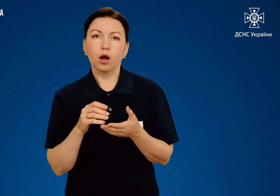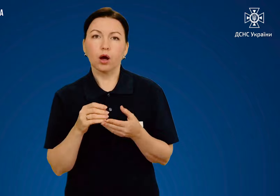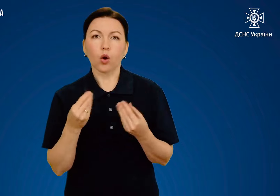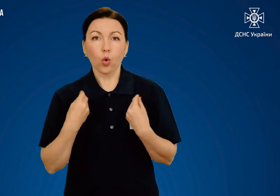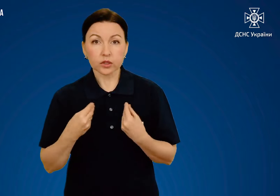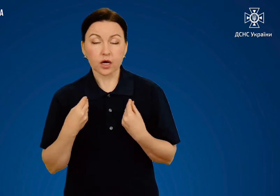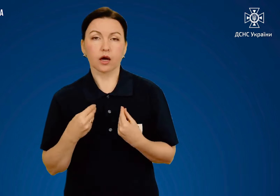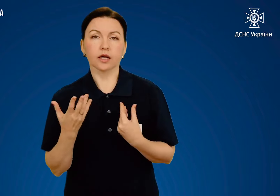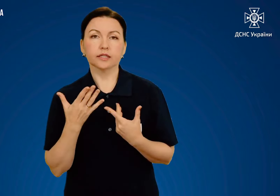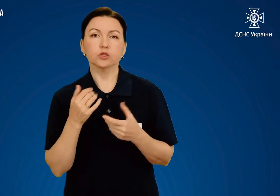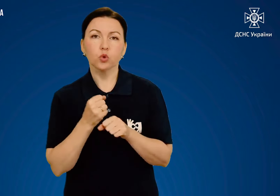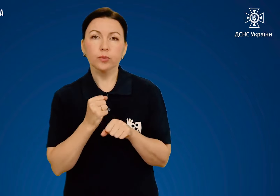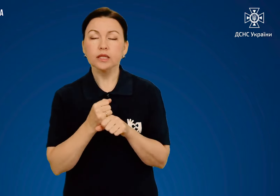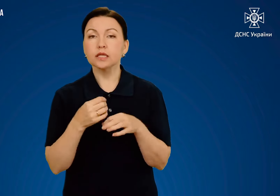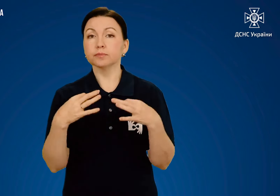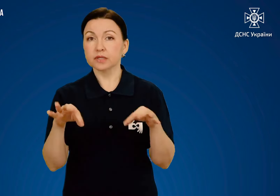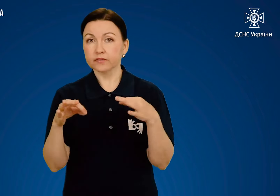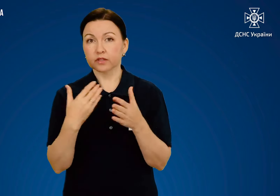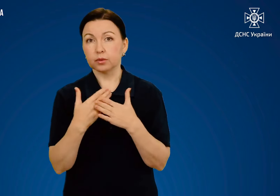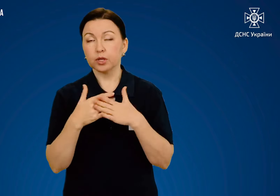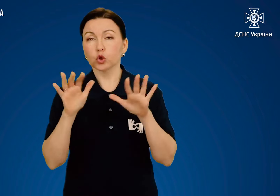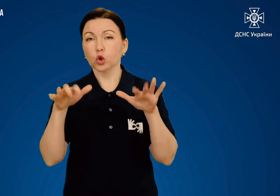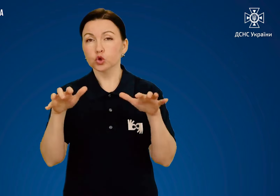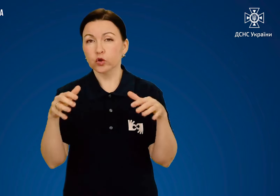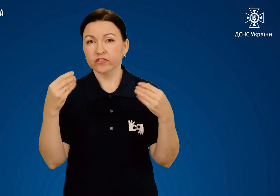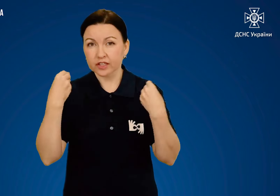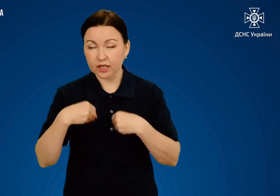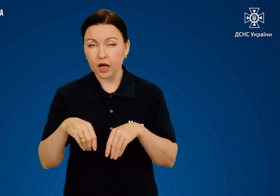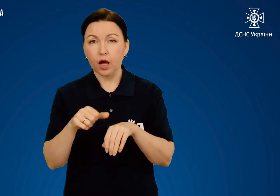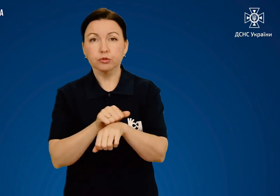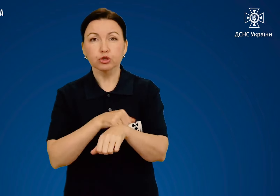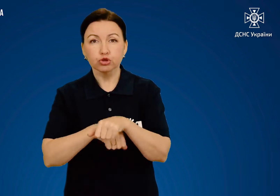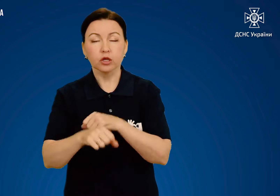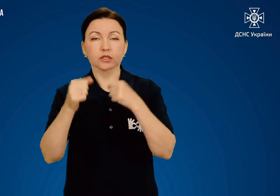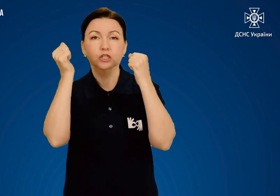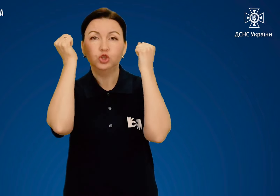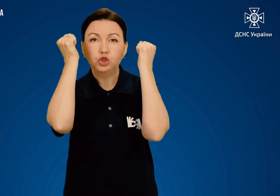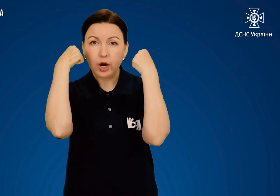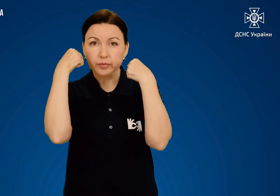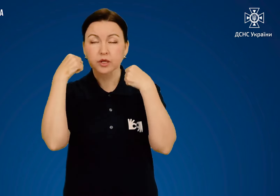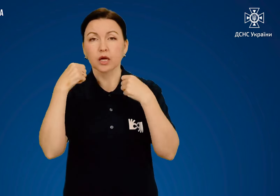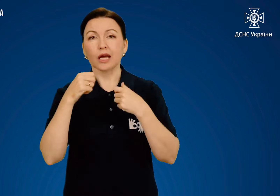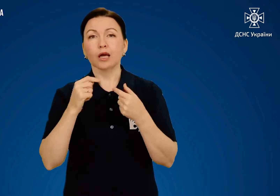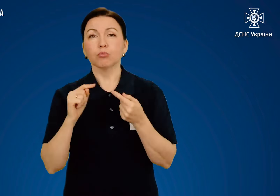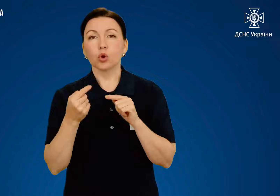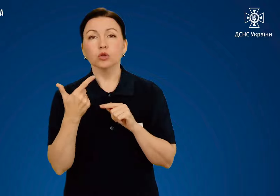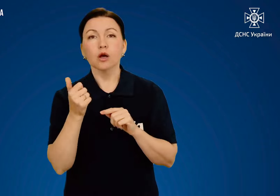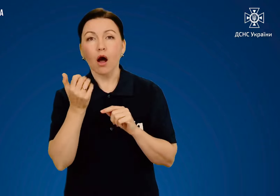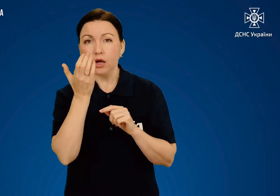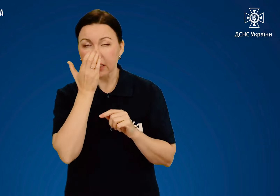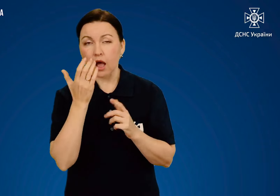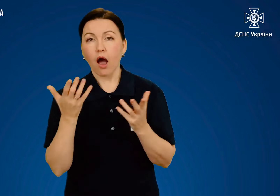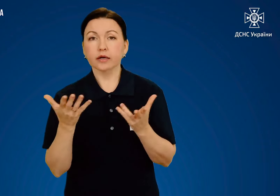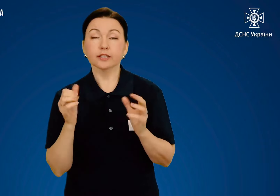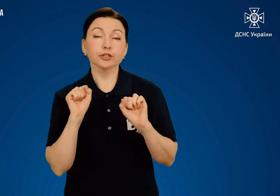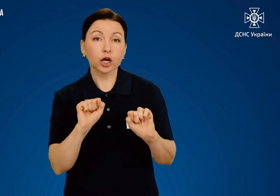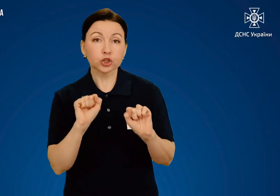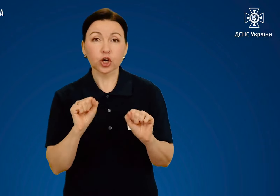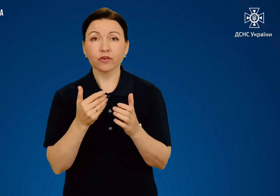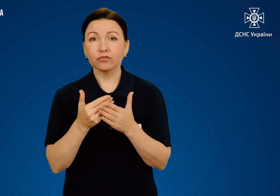плівки. Наприклад, дощовики, перчатки, шапки та протигаз, який захищає